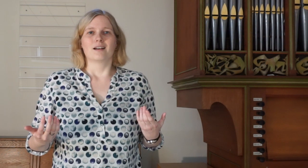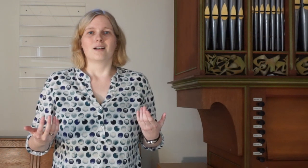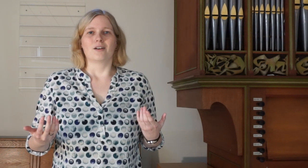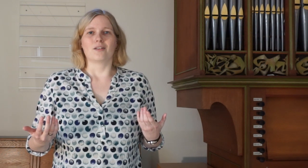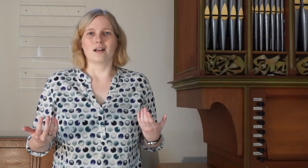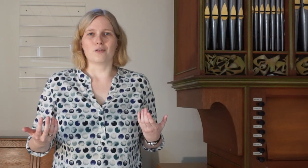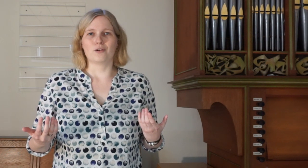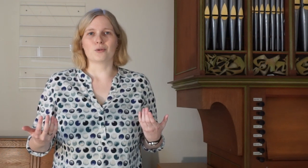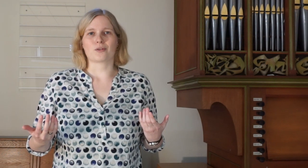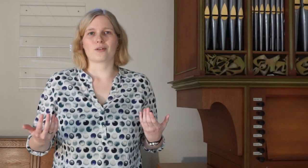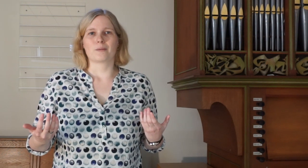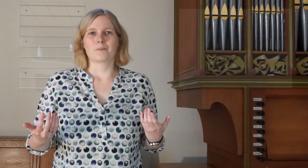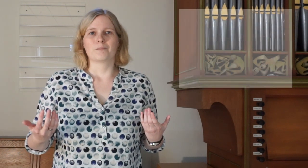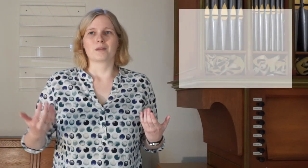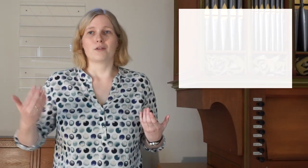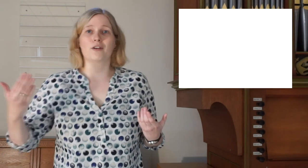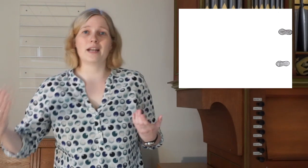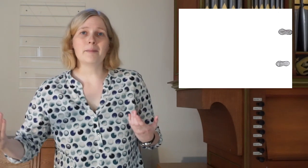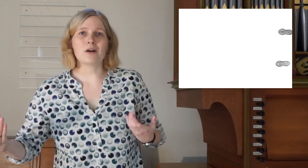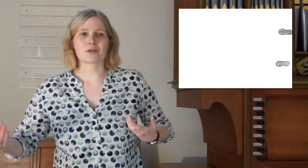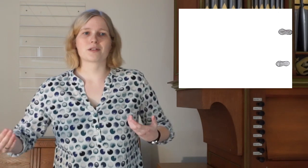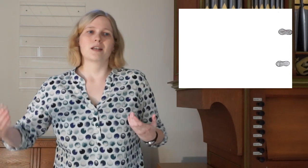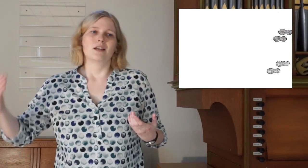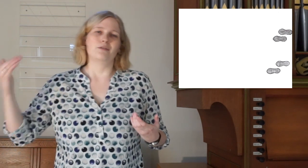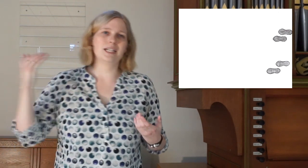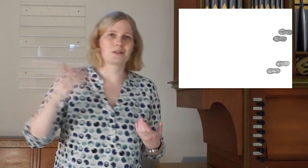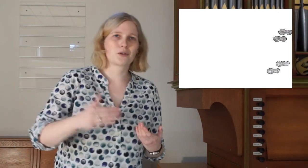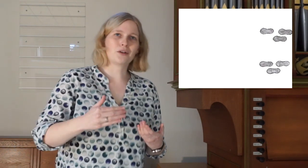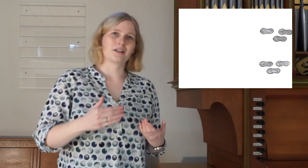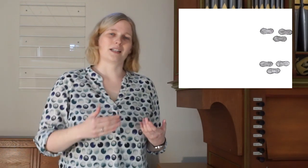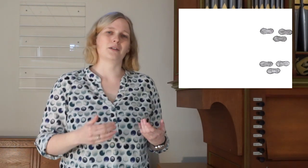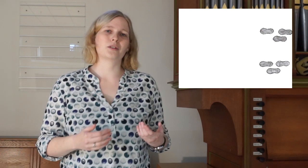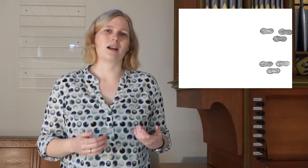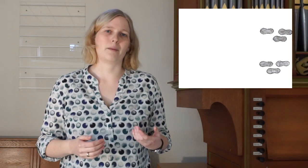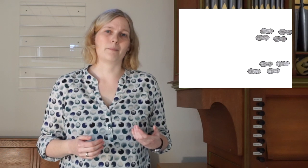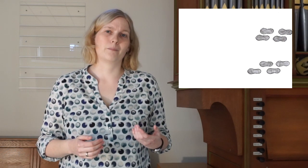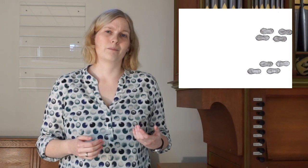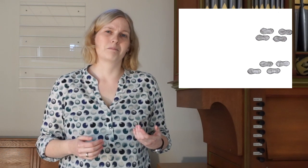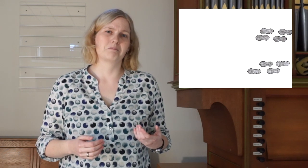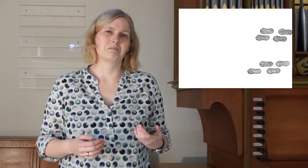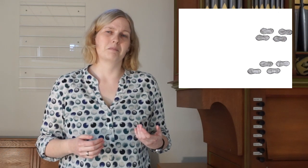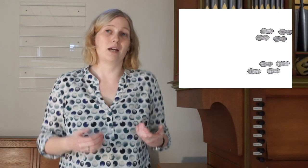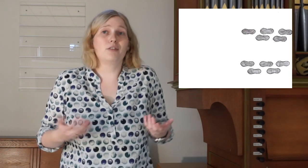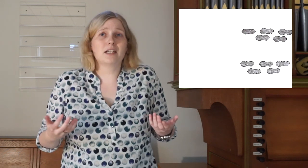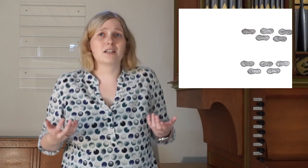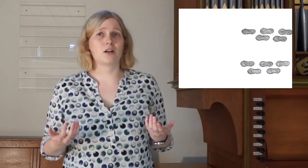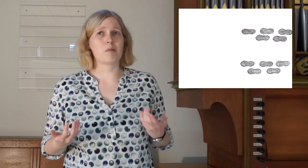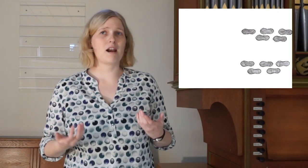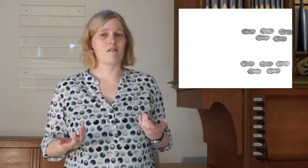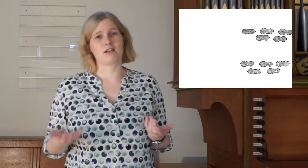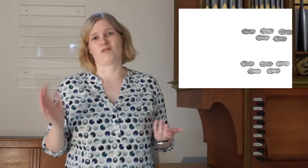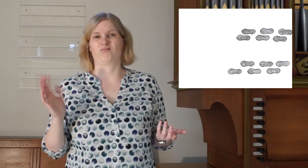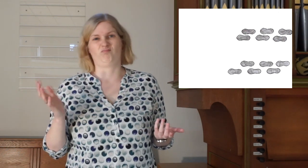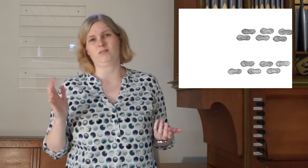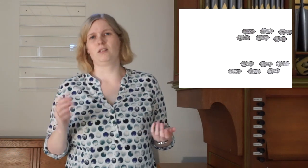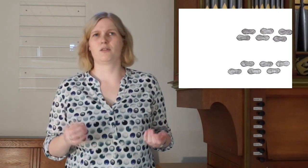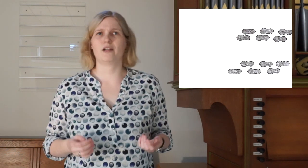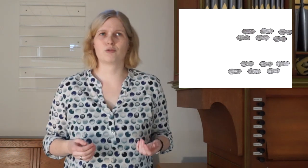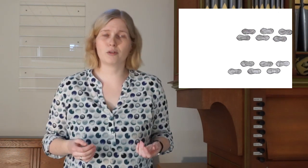Und sie laufen los. Von Emmaus wieder zurück nach Jerusalem. Ein Weg, der normalerweise zwei Stunden